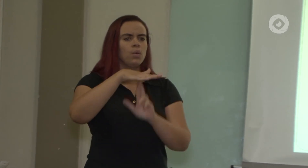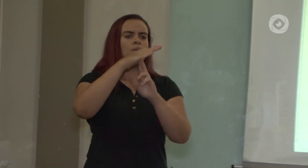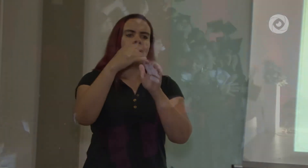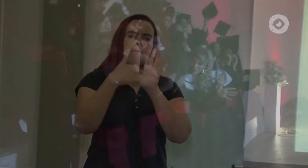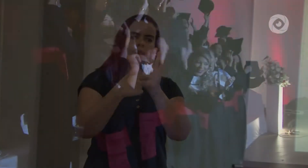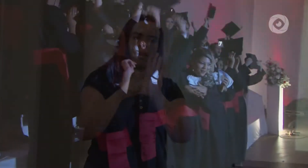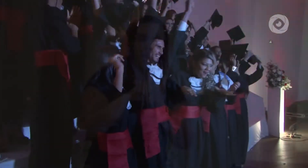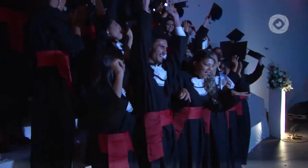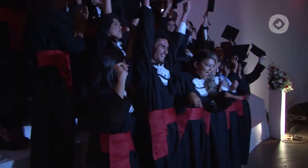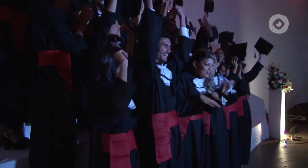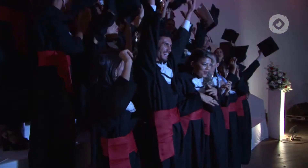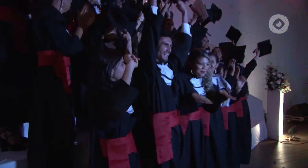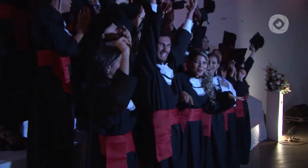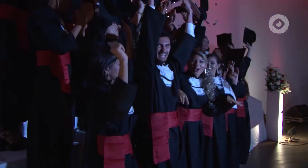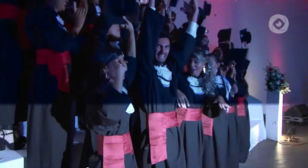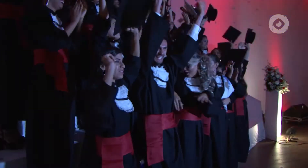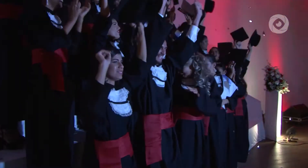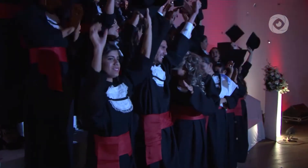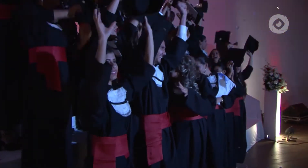desafios.